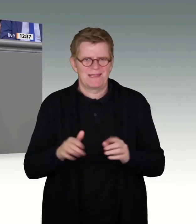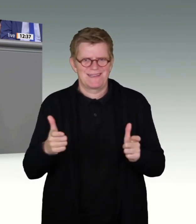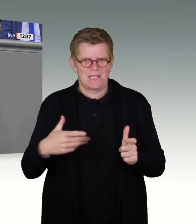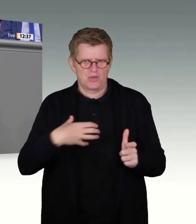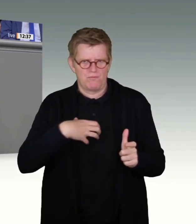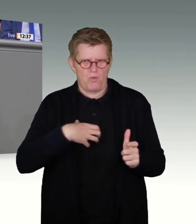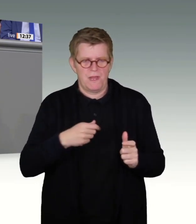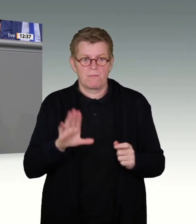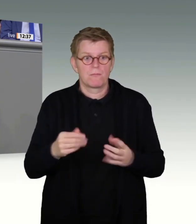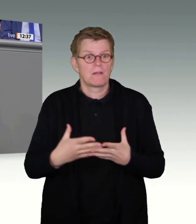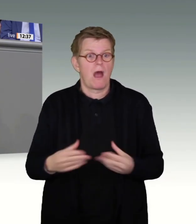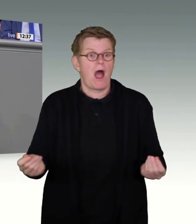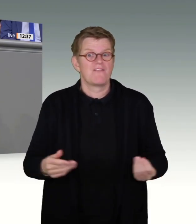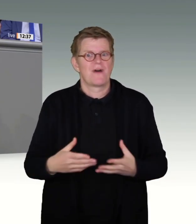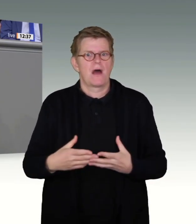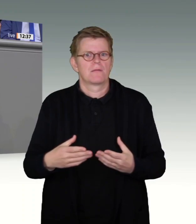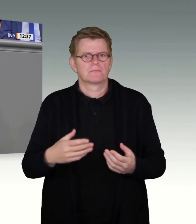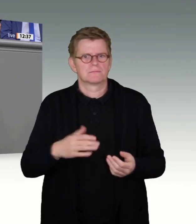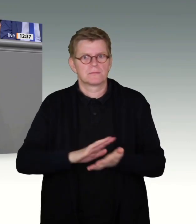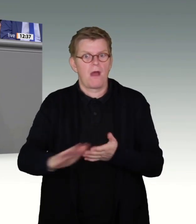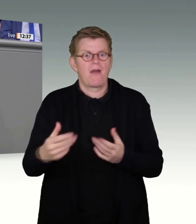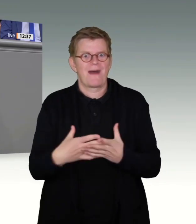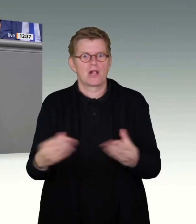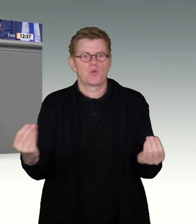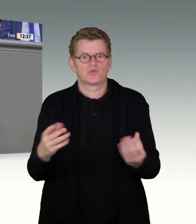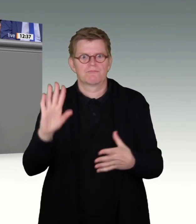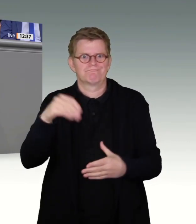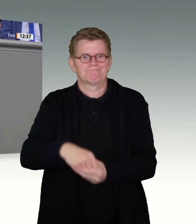Lösungen gibt es bei komplexen Problemen nicht.